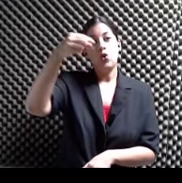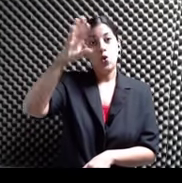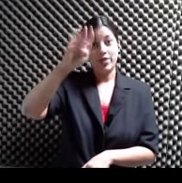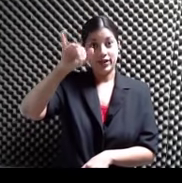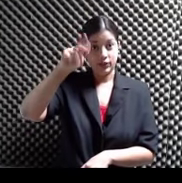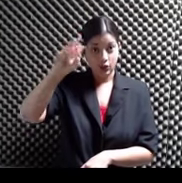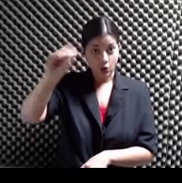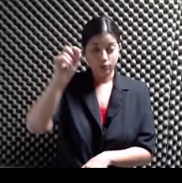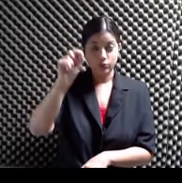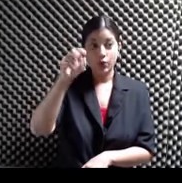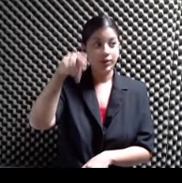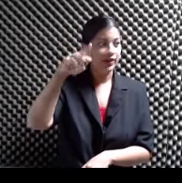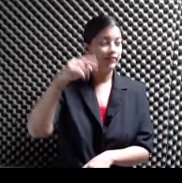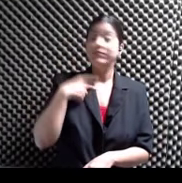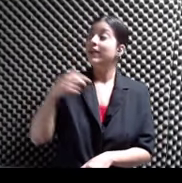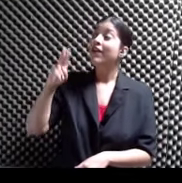De romance flamenco